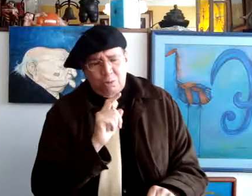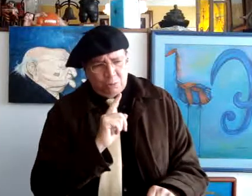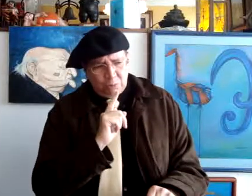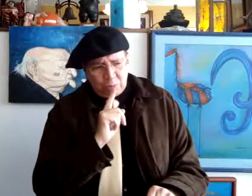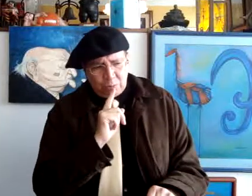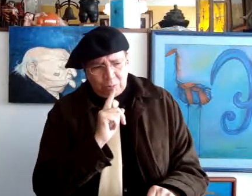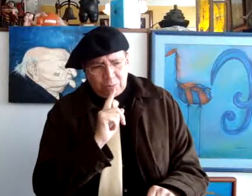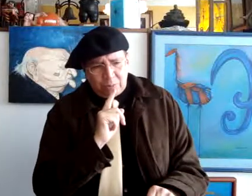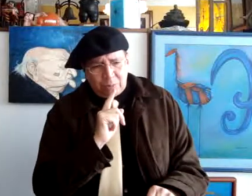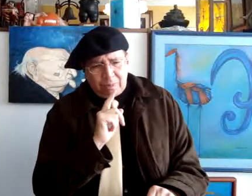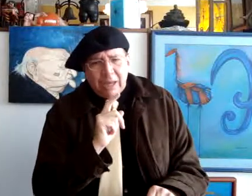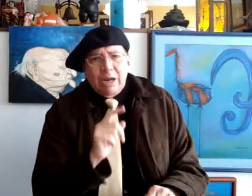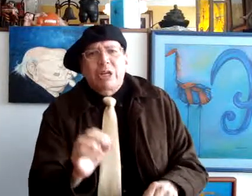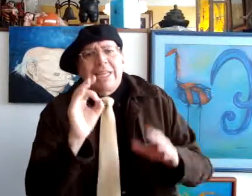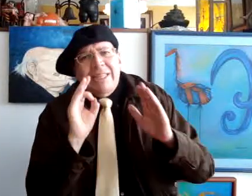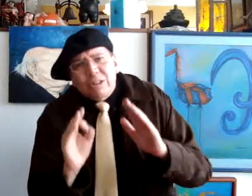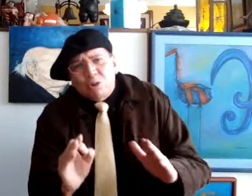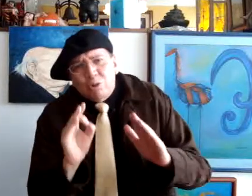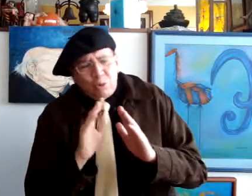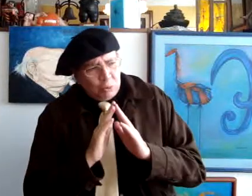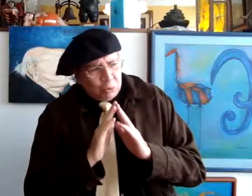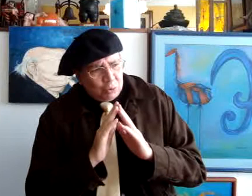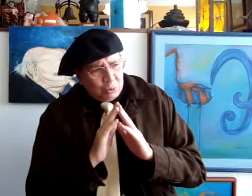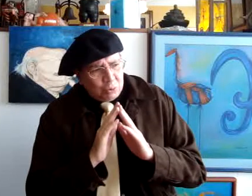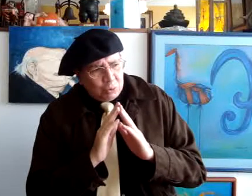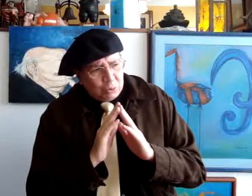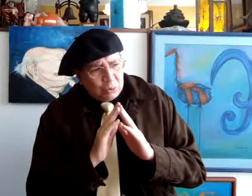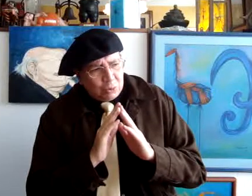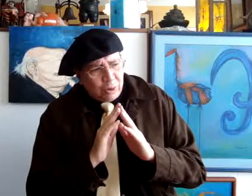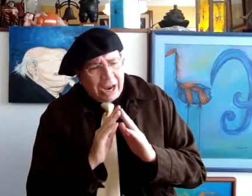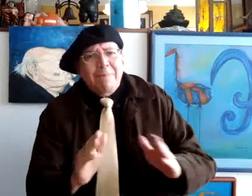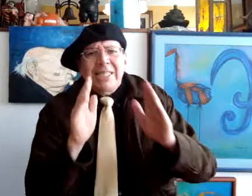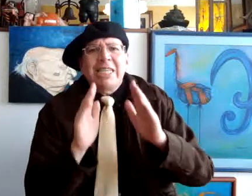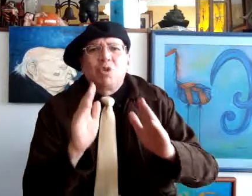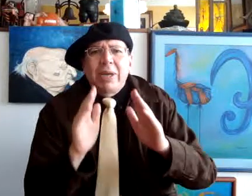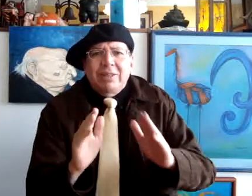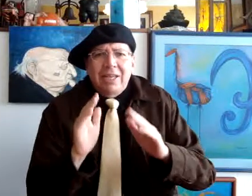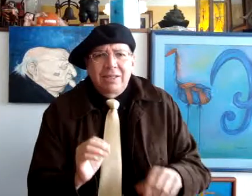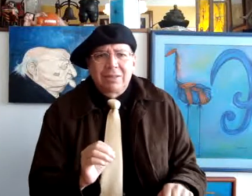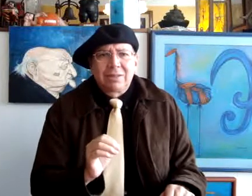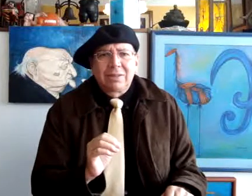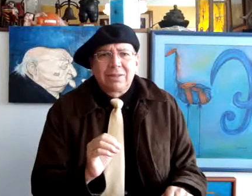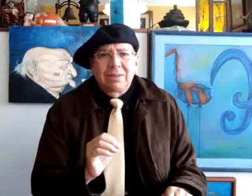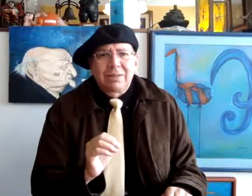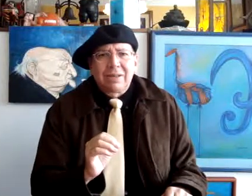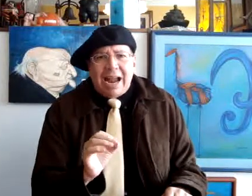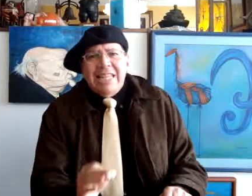Los arquitectos jamás se someten al